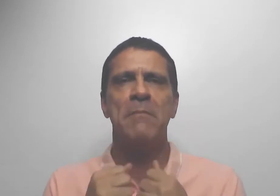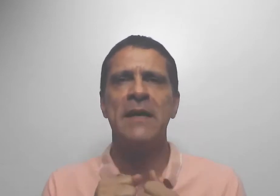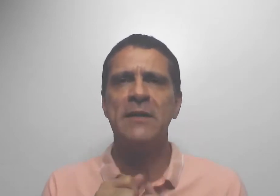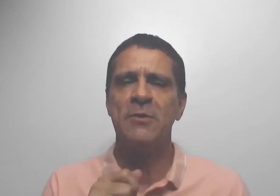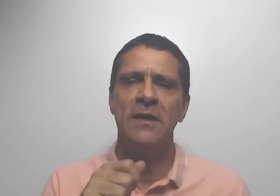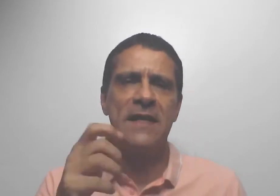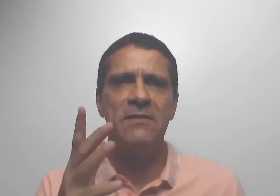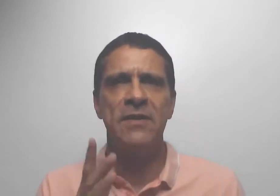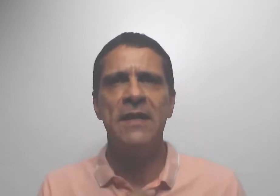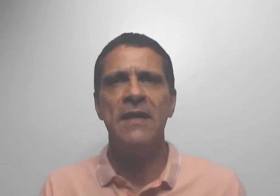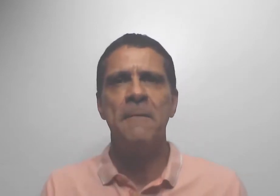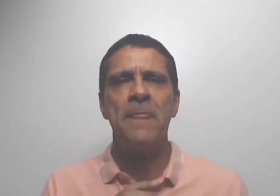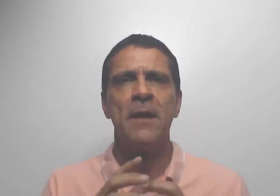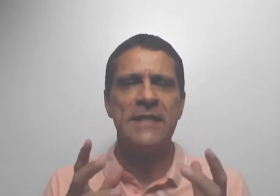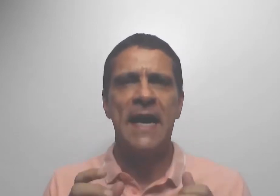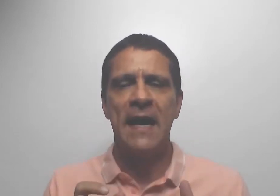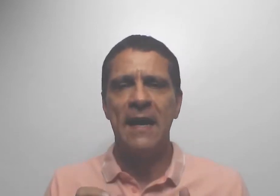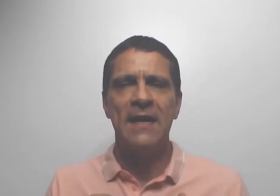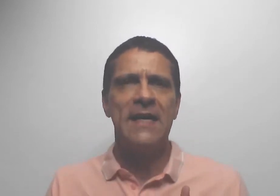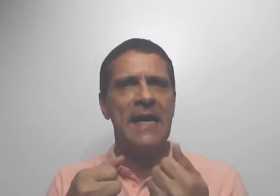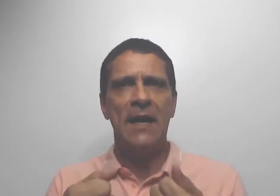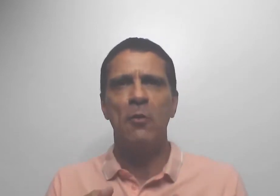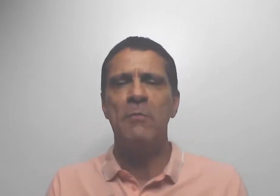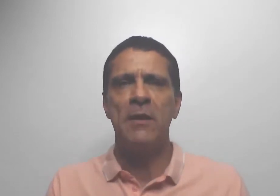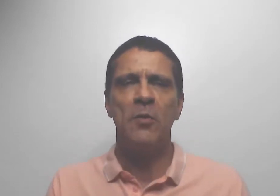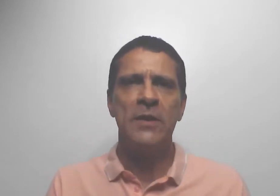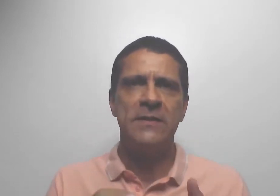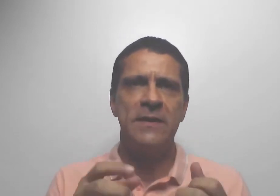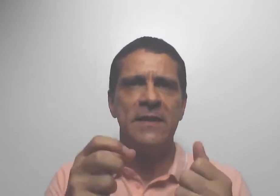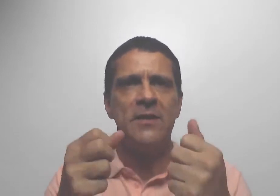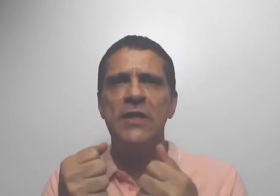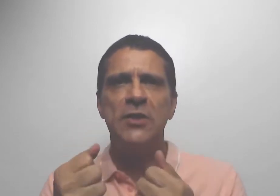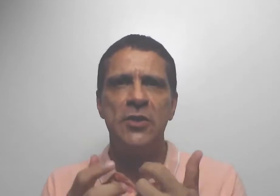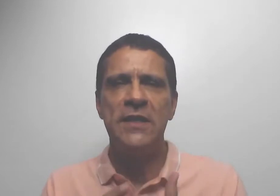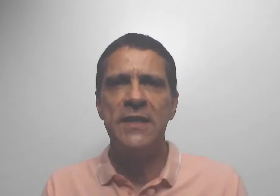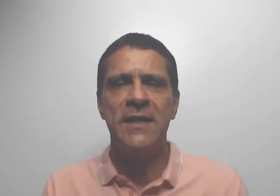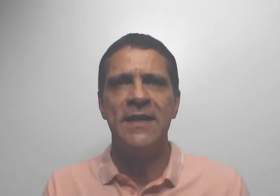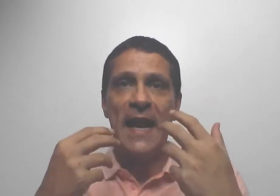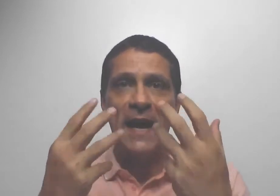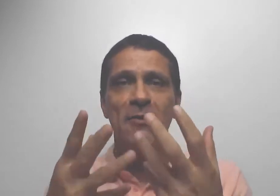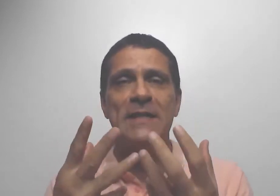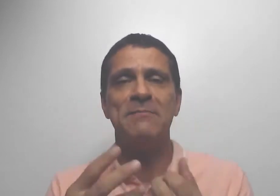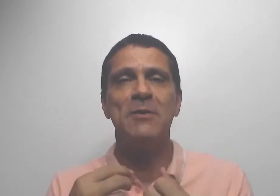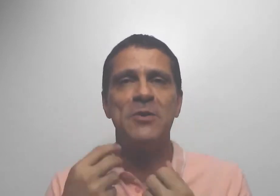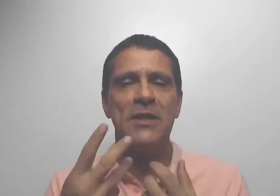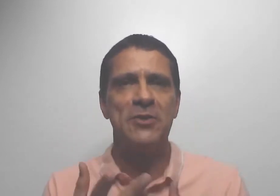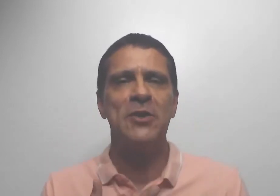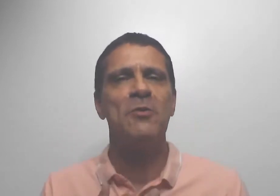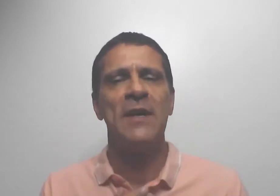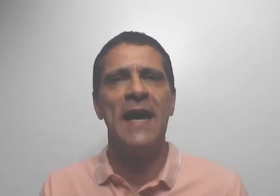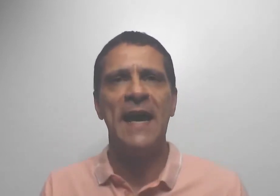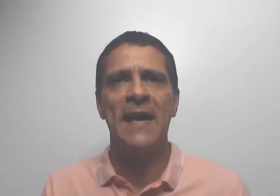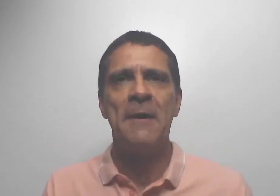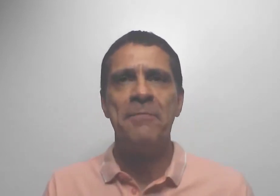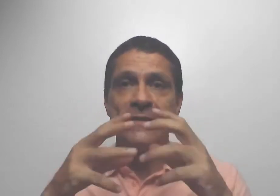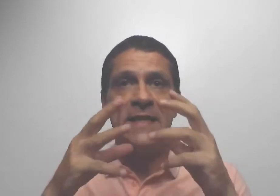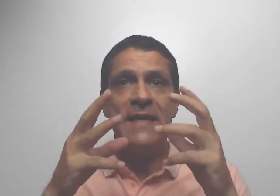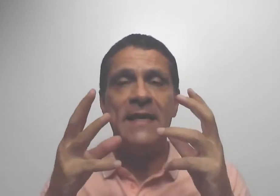tomar banho, escrever, cozinhar, carregar alguma coisa, dirigir, falar com as mãos, gesticular, fazer